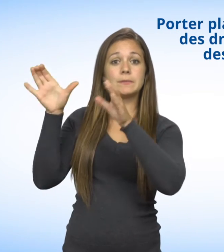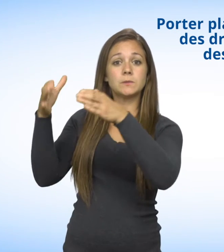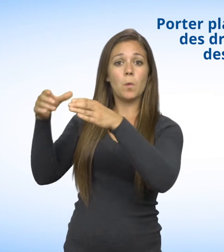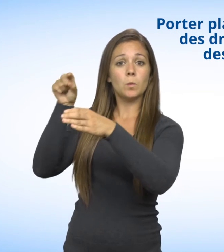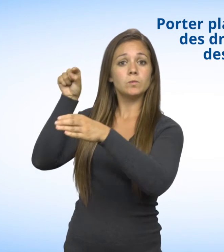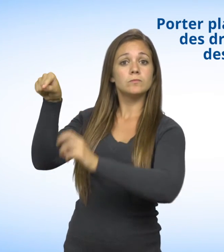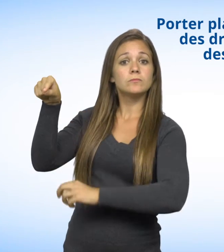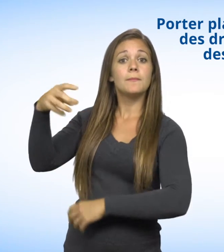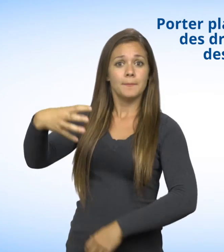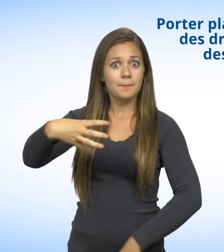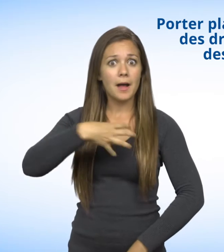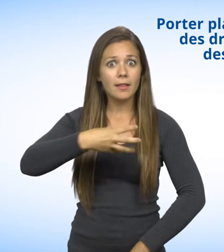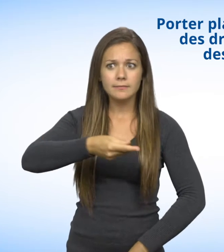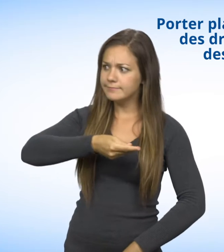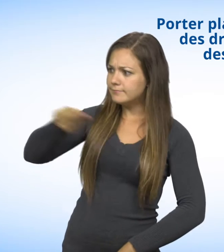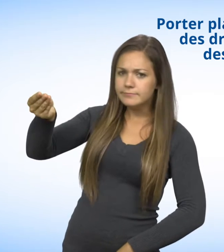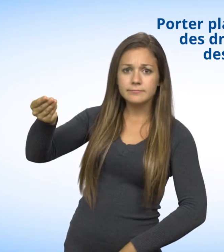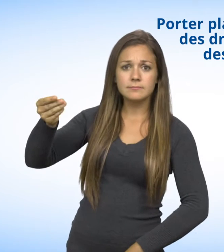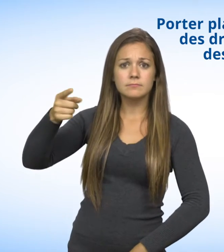Vous pouvez porter plainte à la commission